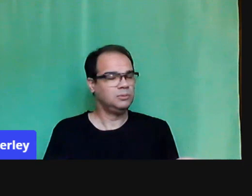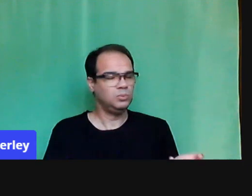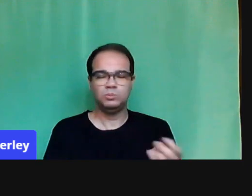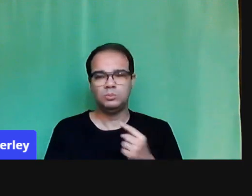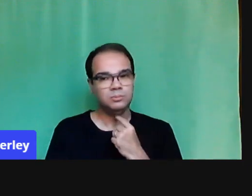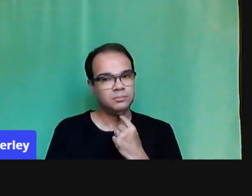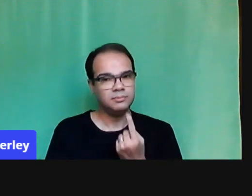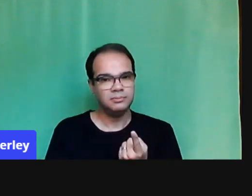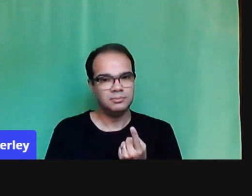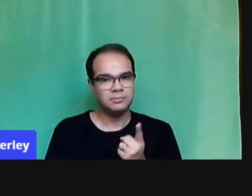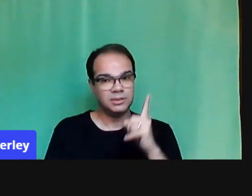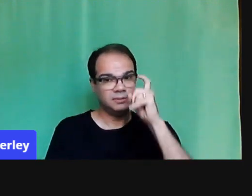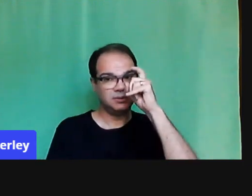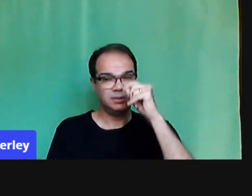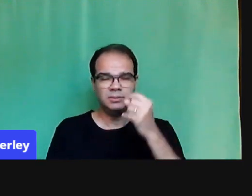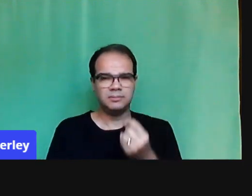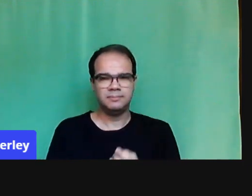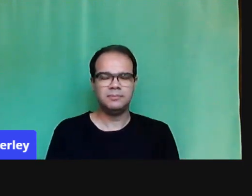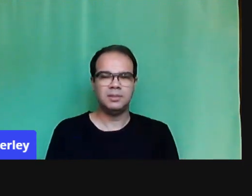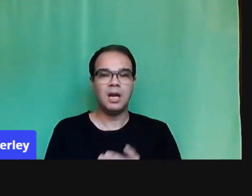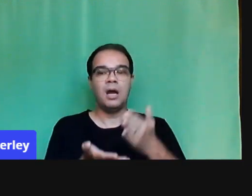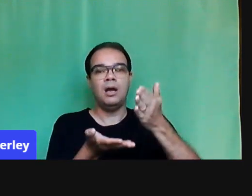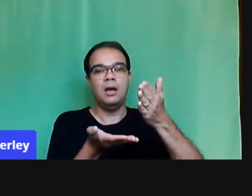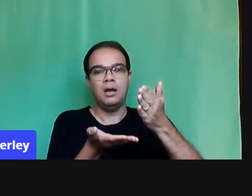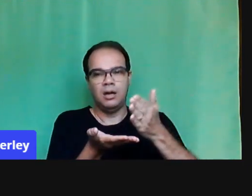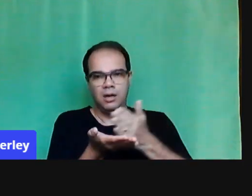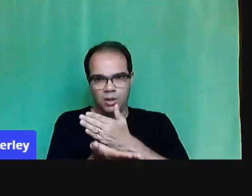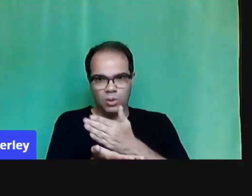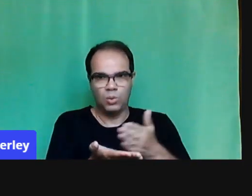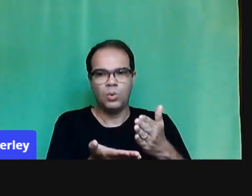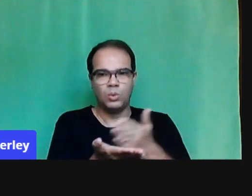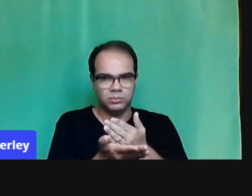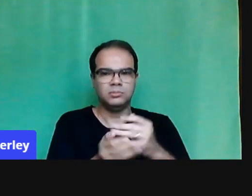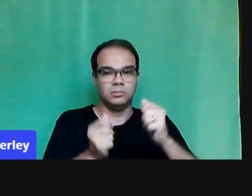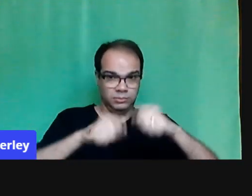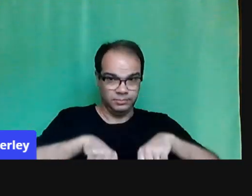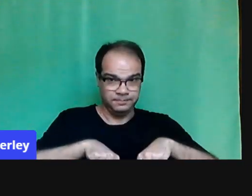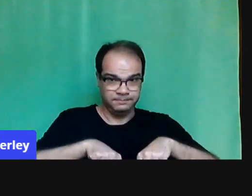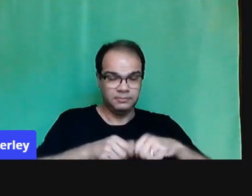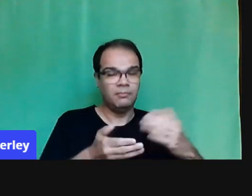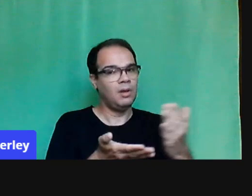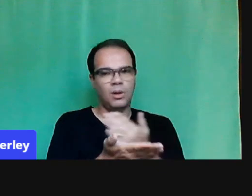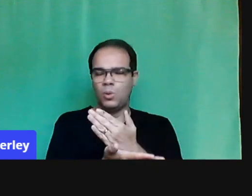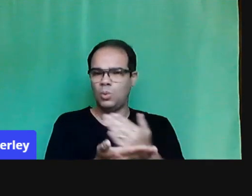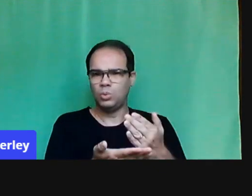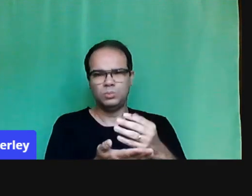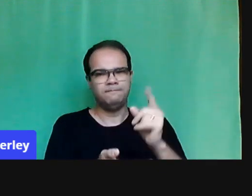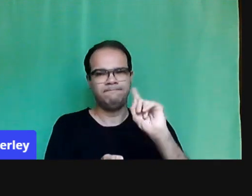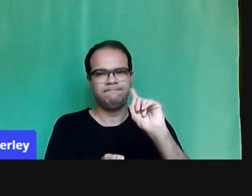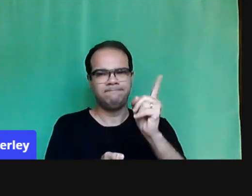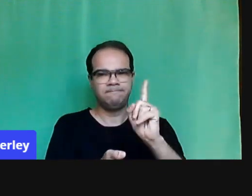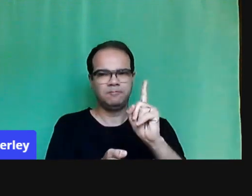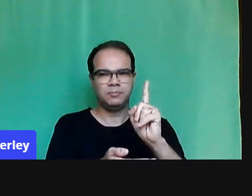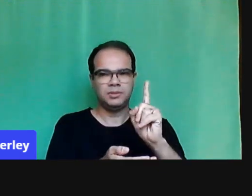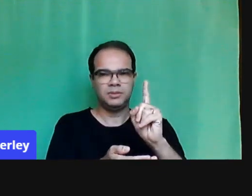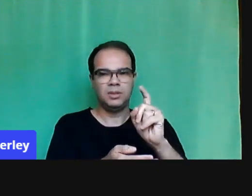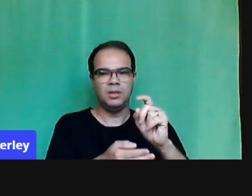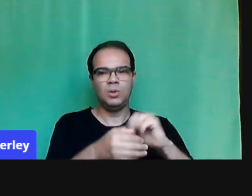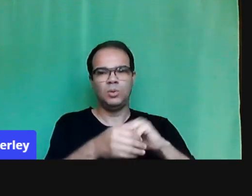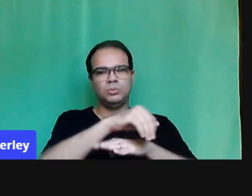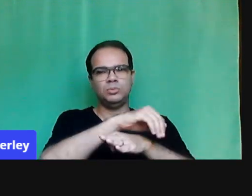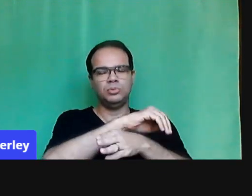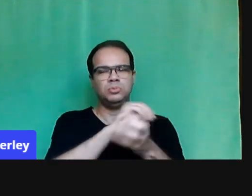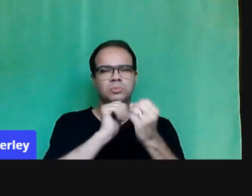ensino, muitos de nós, né? Não vamos generalizar, mas muitos de nós não fomos preparados para o ensino não presencial. Nós